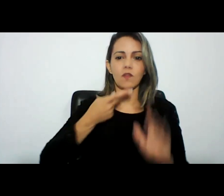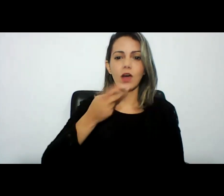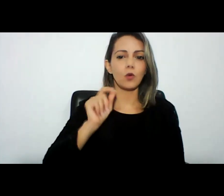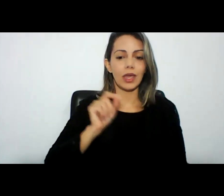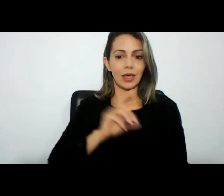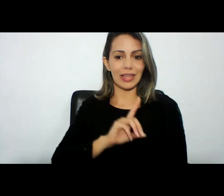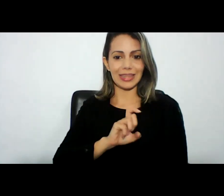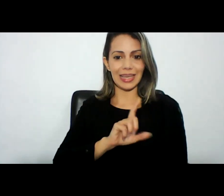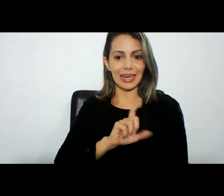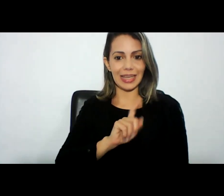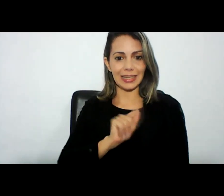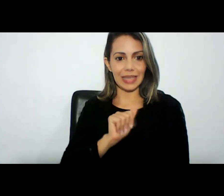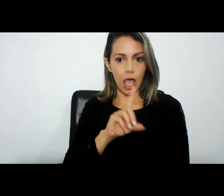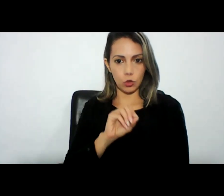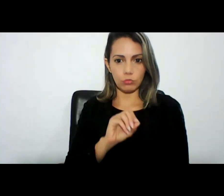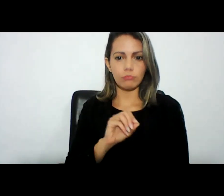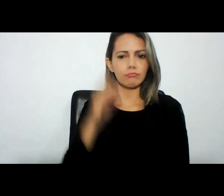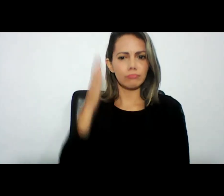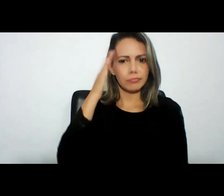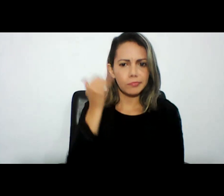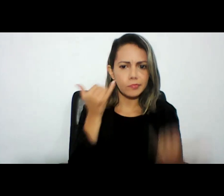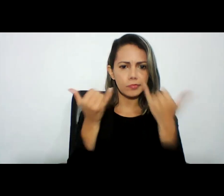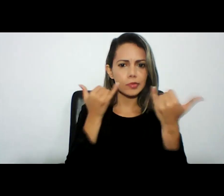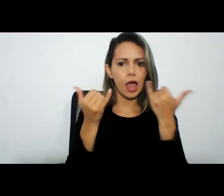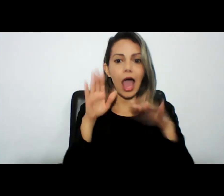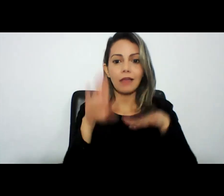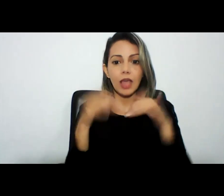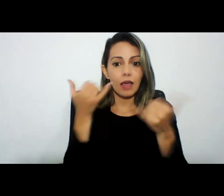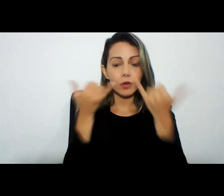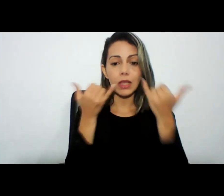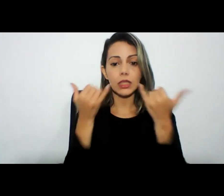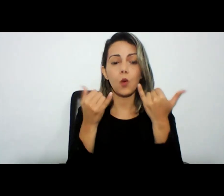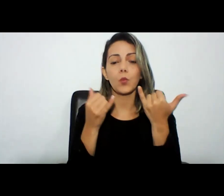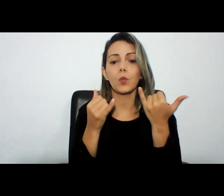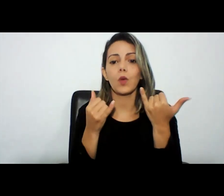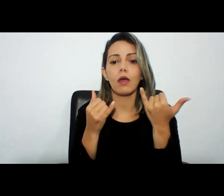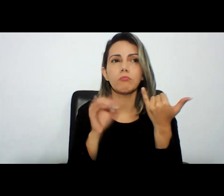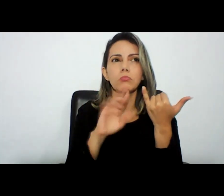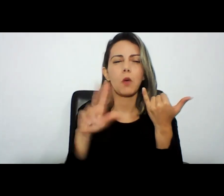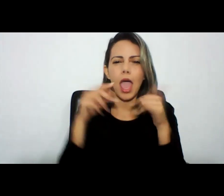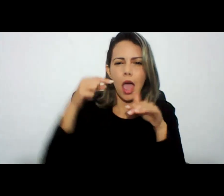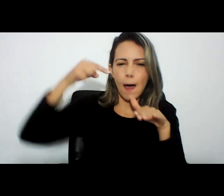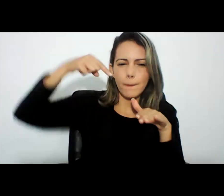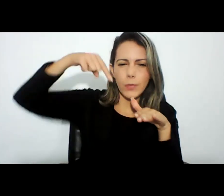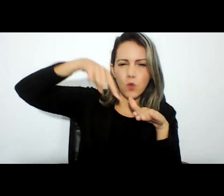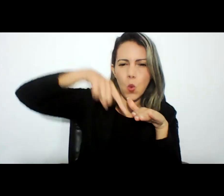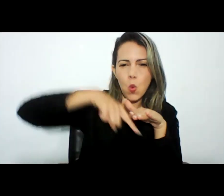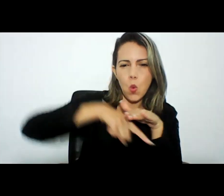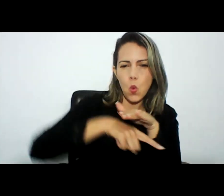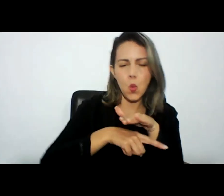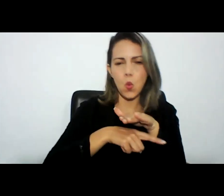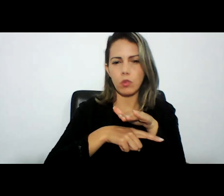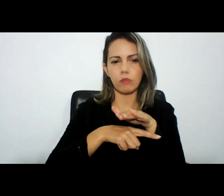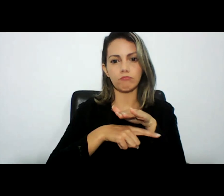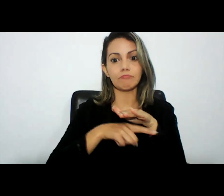tomar conhecimento de uma notícia, ainda que a notícia não tenha uma profundidade inicial, ele pode começar uma